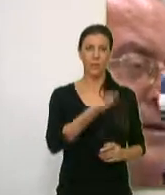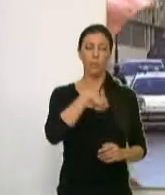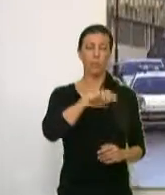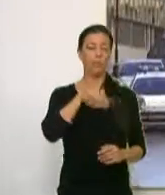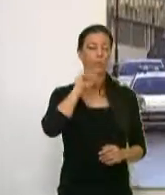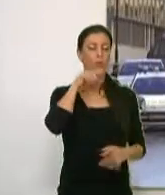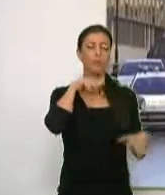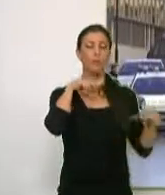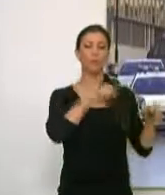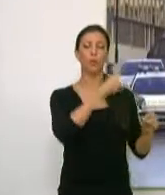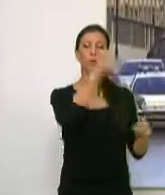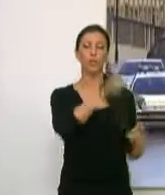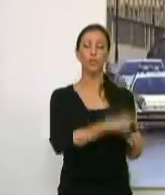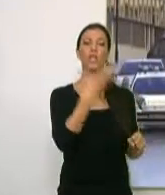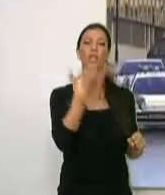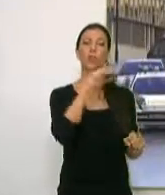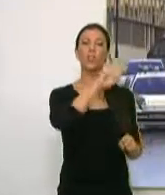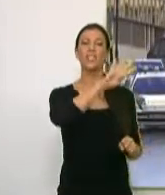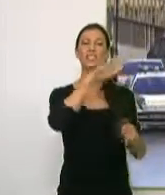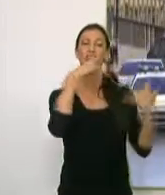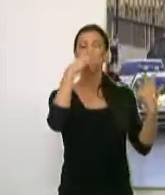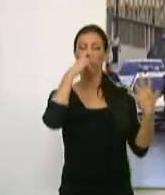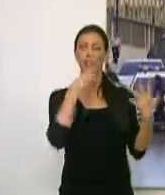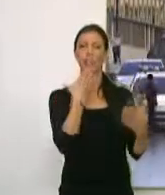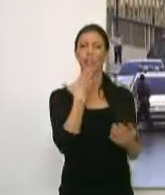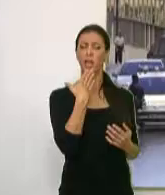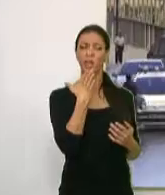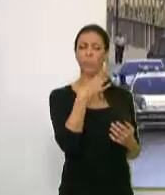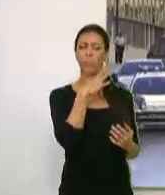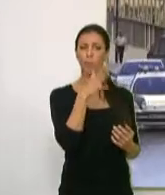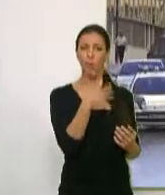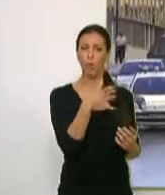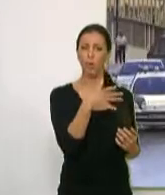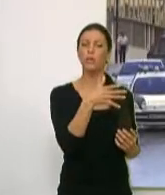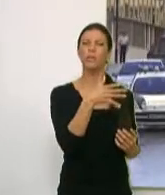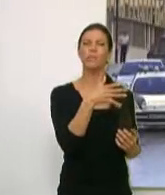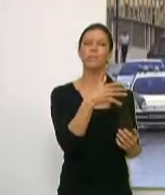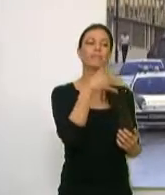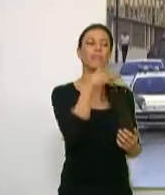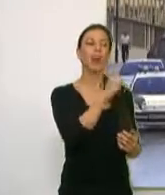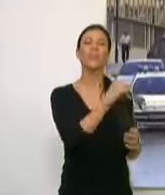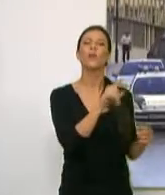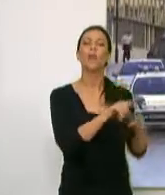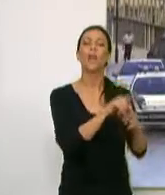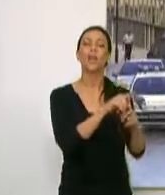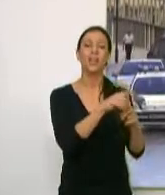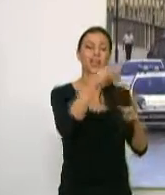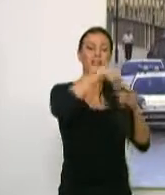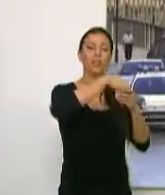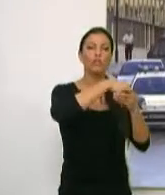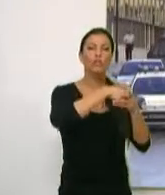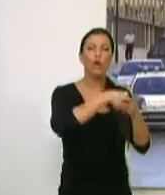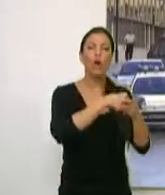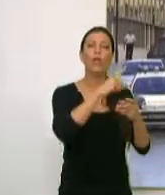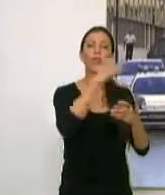La policía de Motril ha detenido a una persona de 48 años de edad a la que se le atribuye presuntamente el transporte de